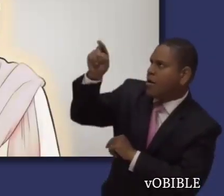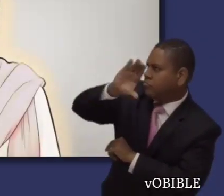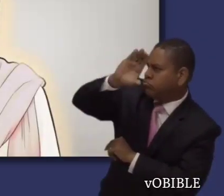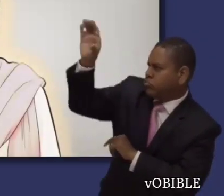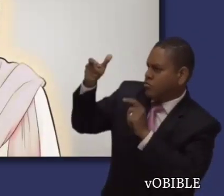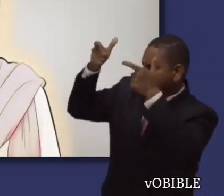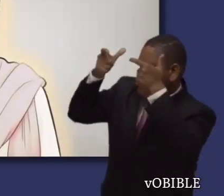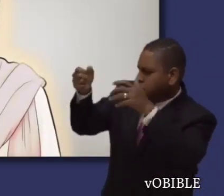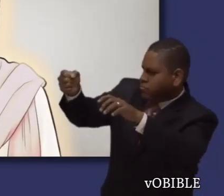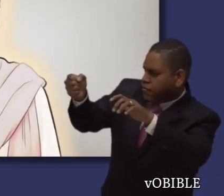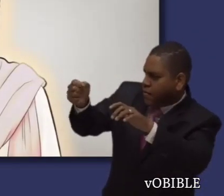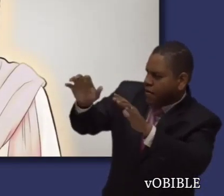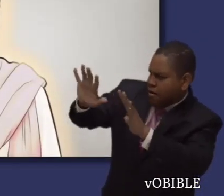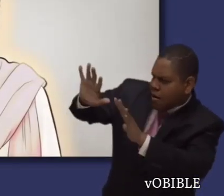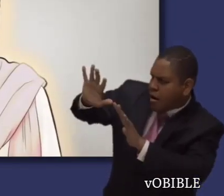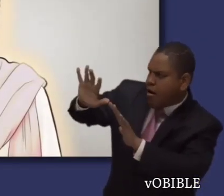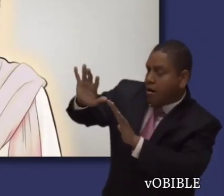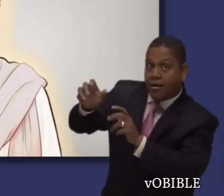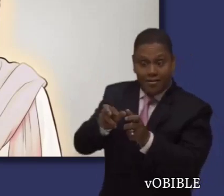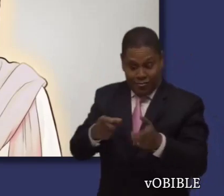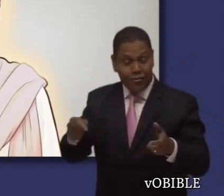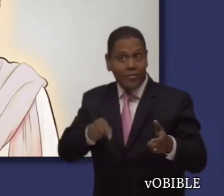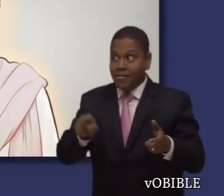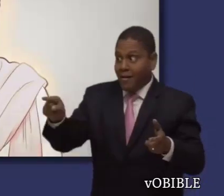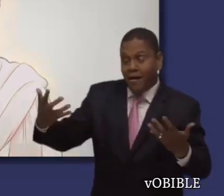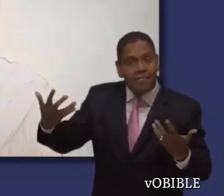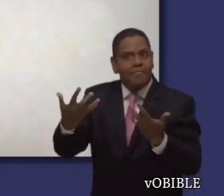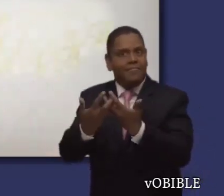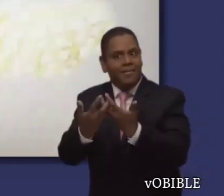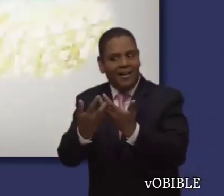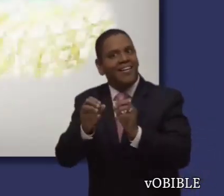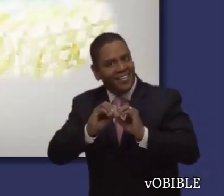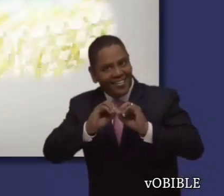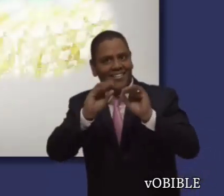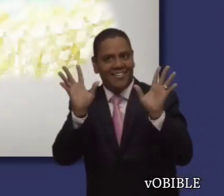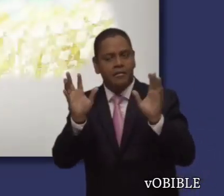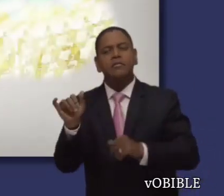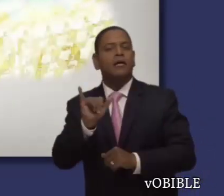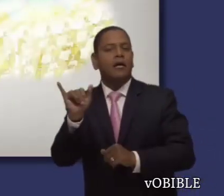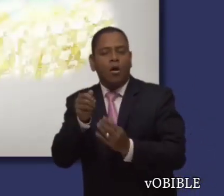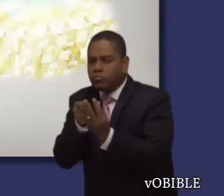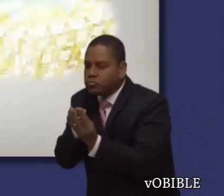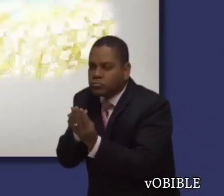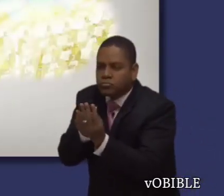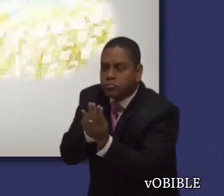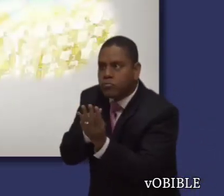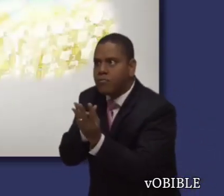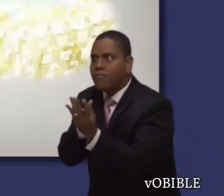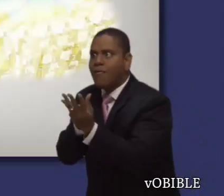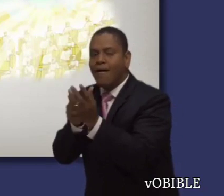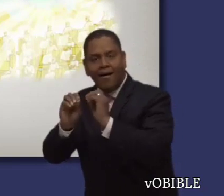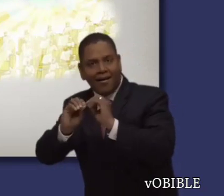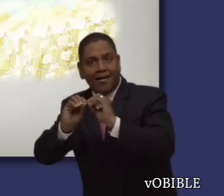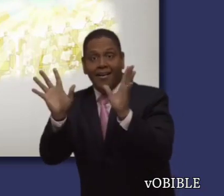tendría cuando fuera el rey del reino. La transfiguración confirmó la palabra profética, por lo que los seguidores de Cristo